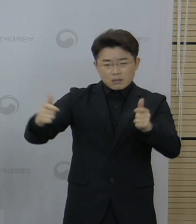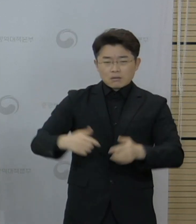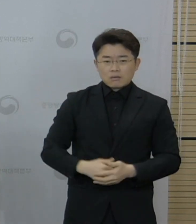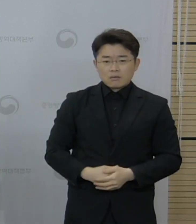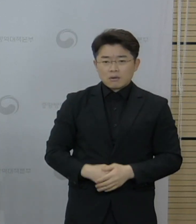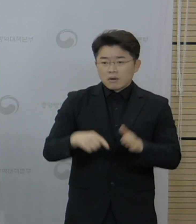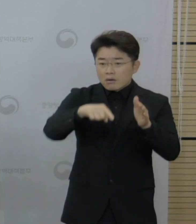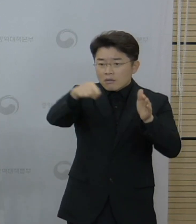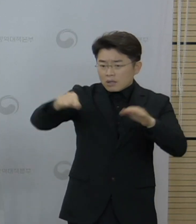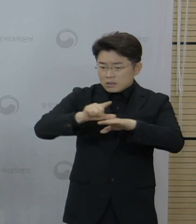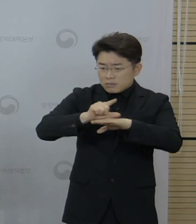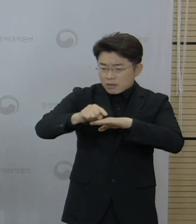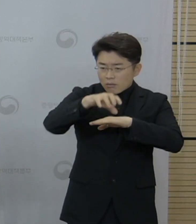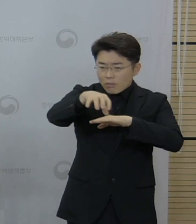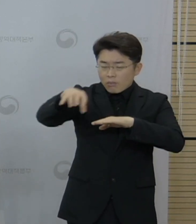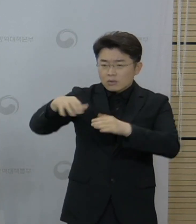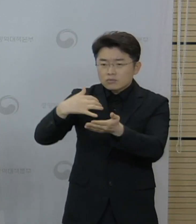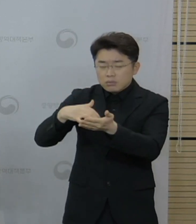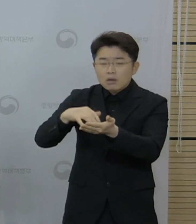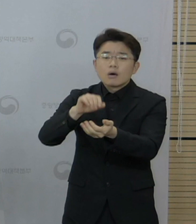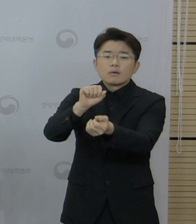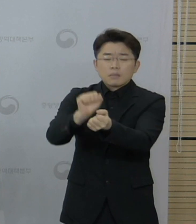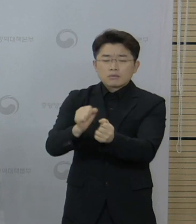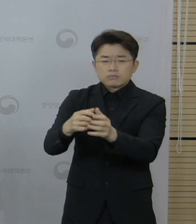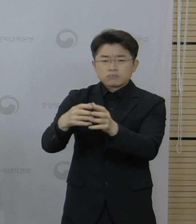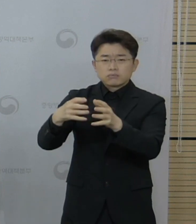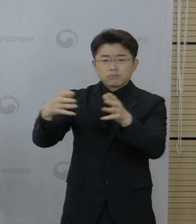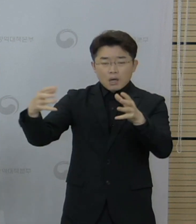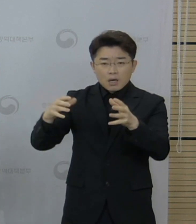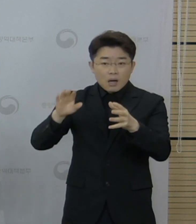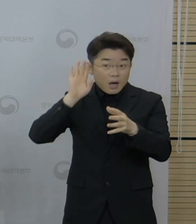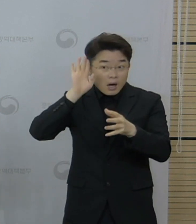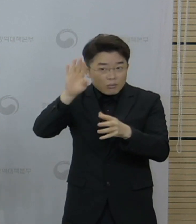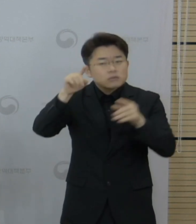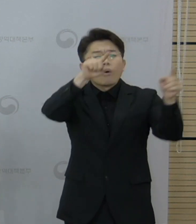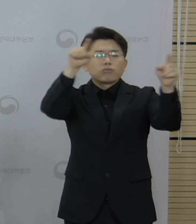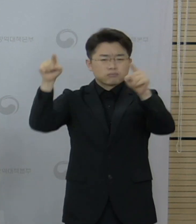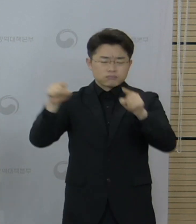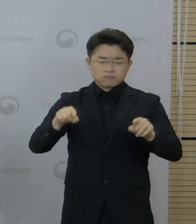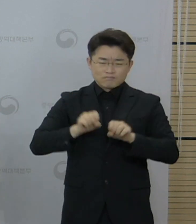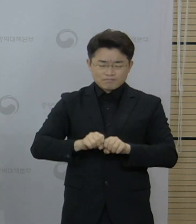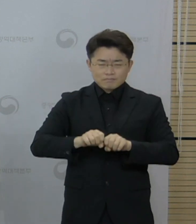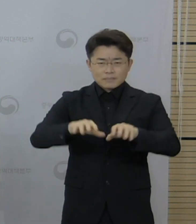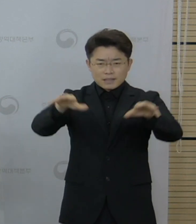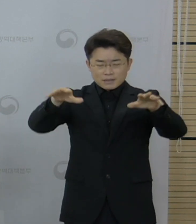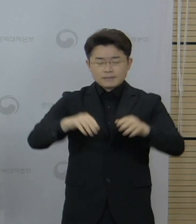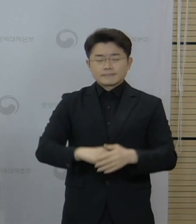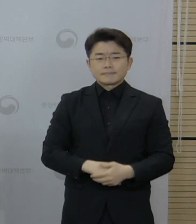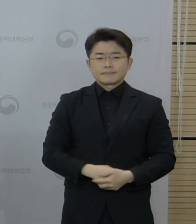비수도권의 발생 비율도 증가하여 전국적인 확산 양상을 보이고 있습니다.